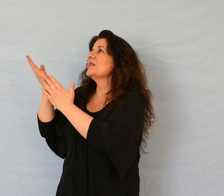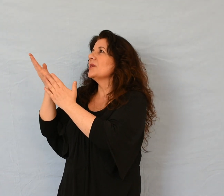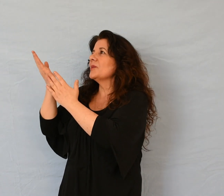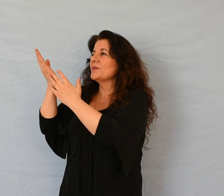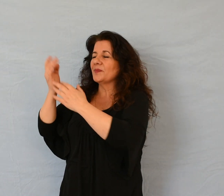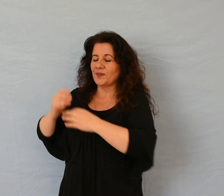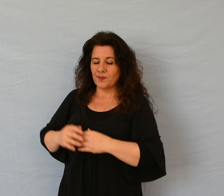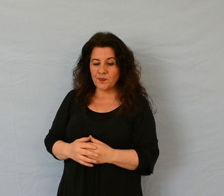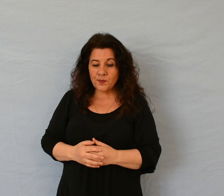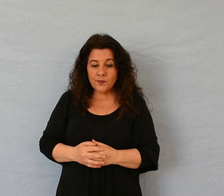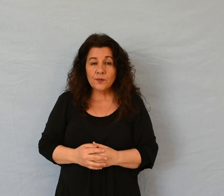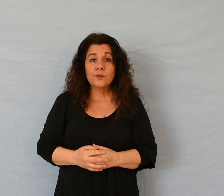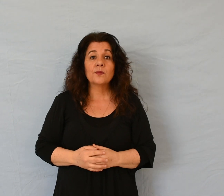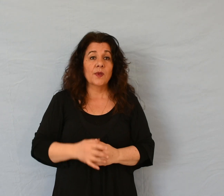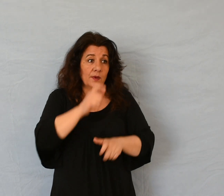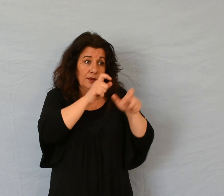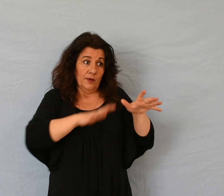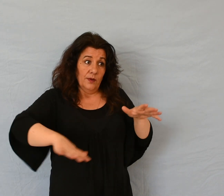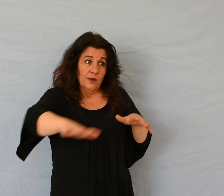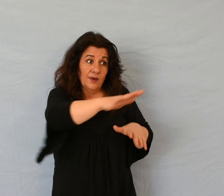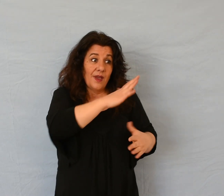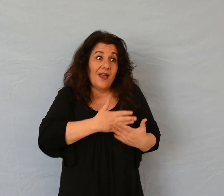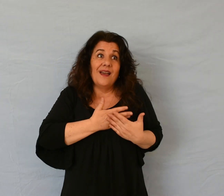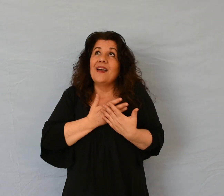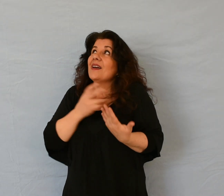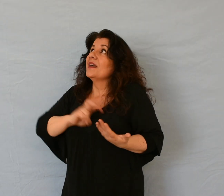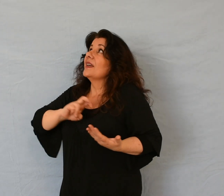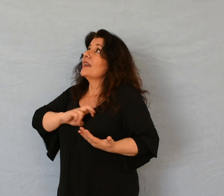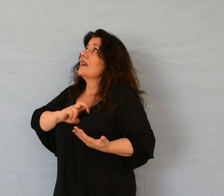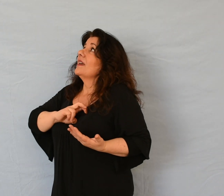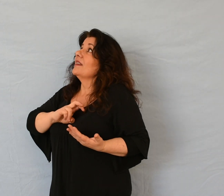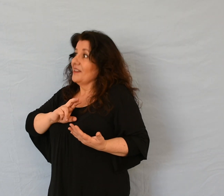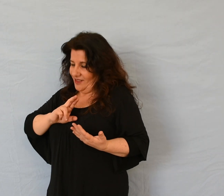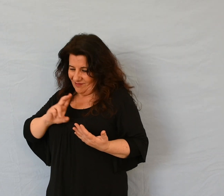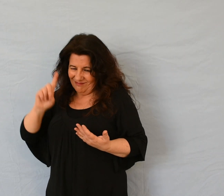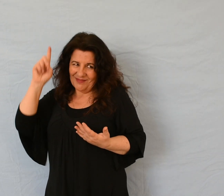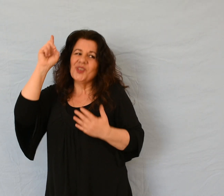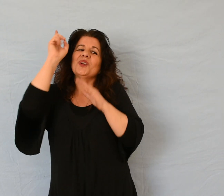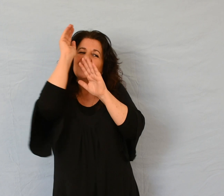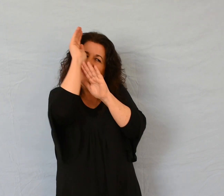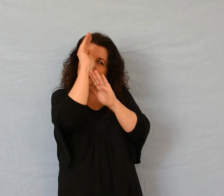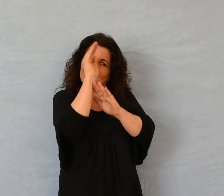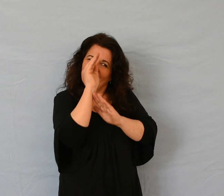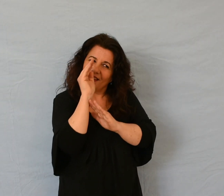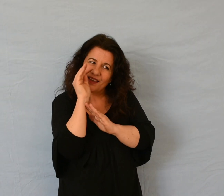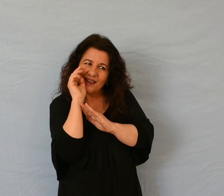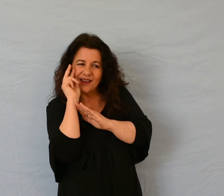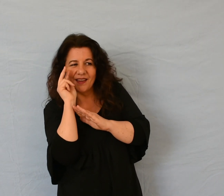Dieu veille sur ceux qui le craignent, qui mettent leurs espoirs